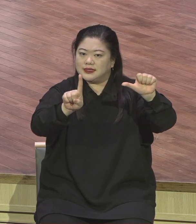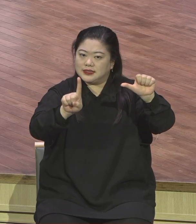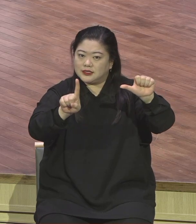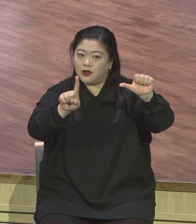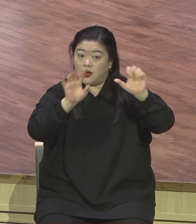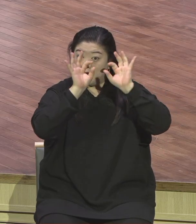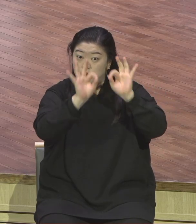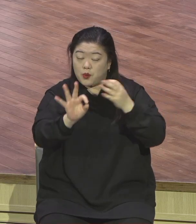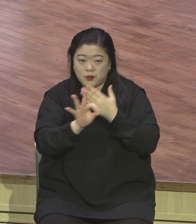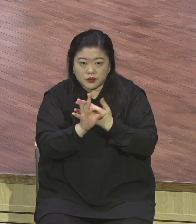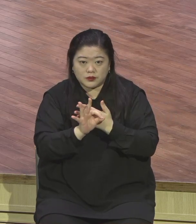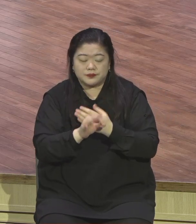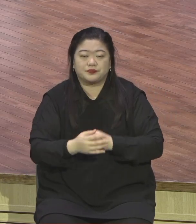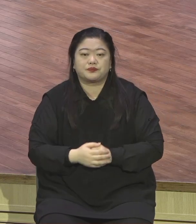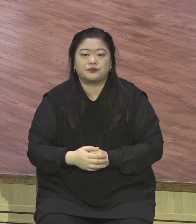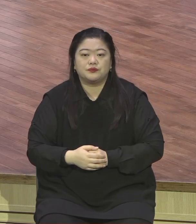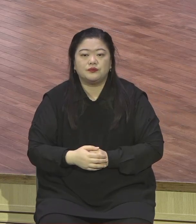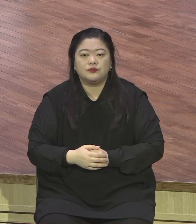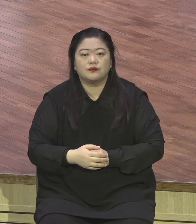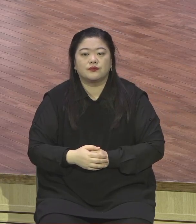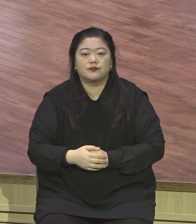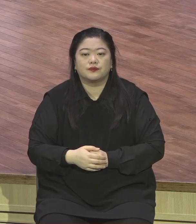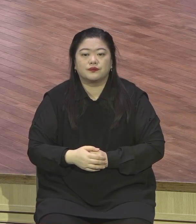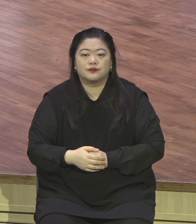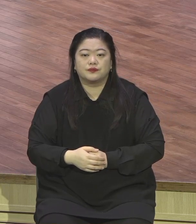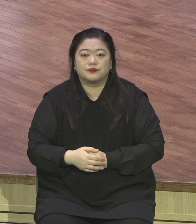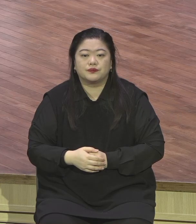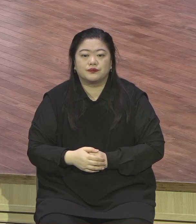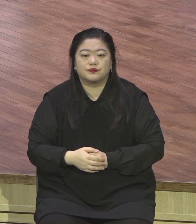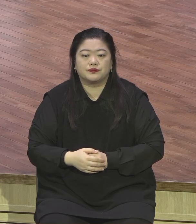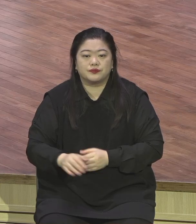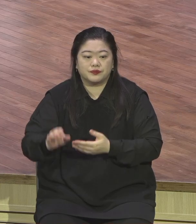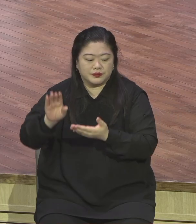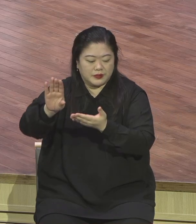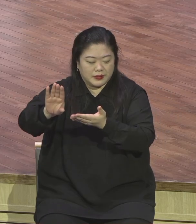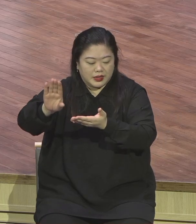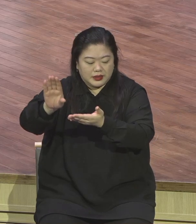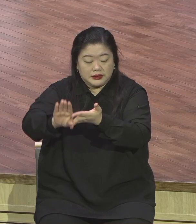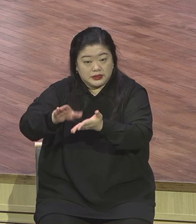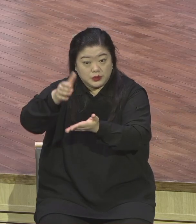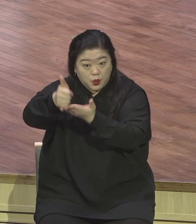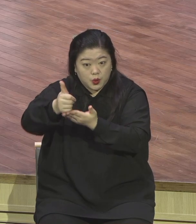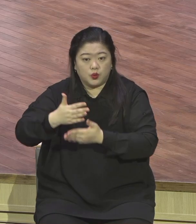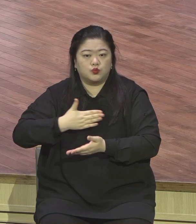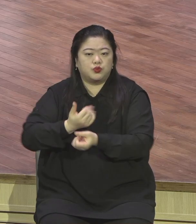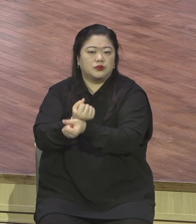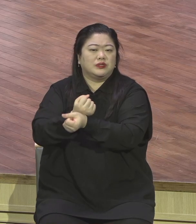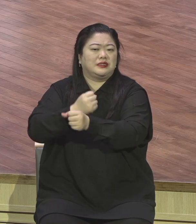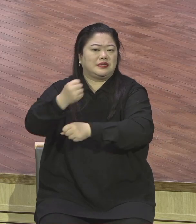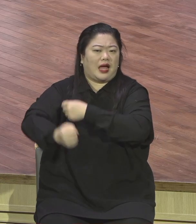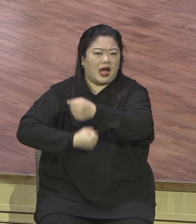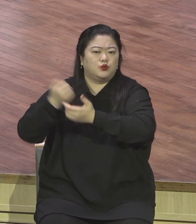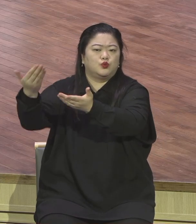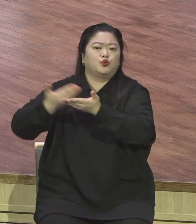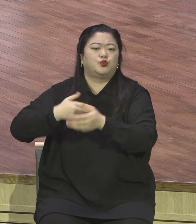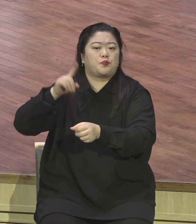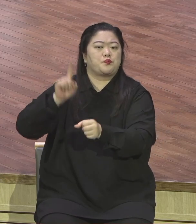말아야 된다라고 강조하고 있습니다. 그리스도께서 우리를 자유롭게 하려고 자유를 주었으니 그러므로